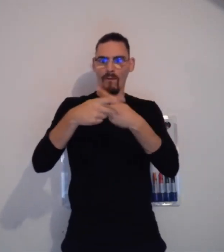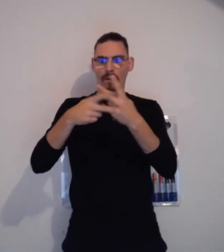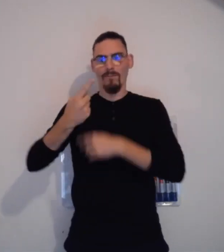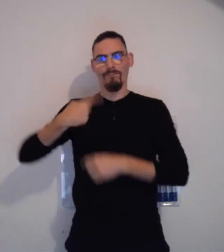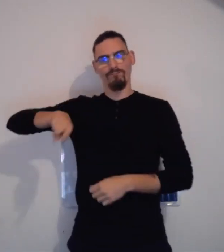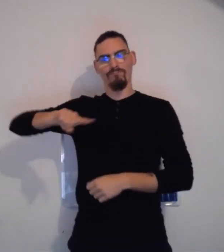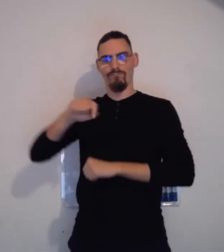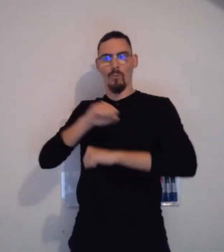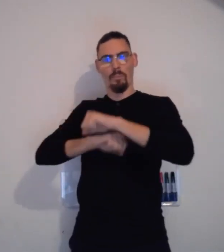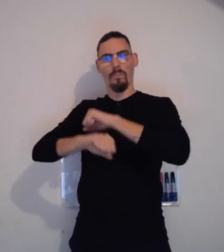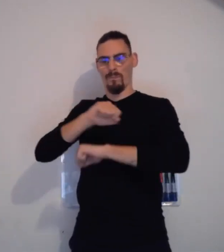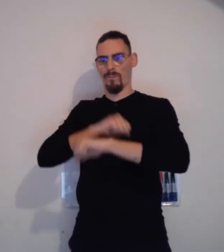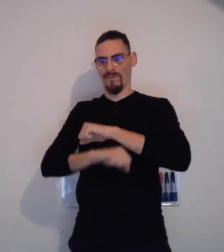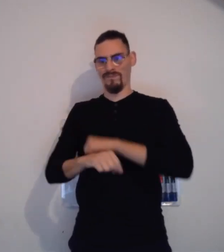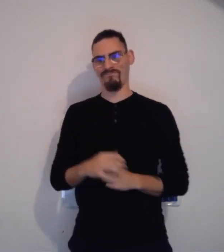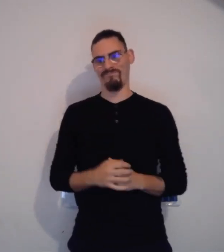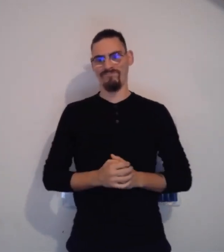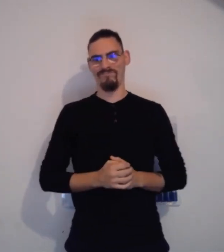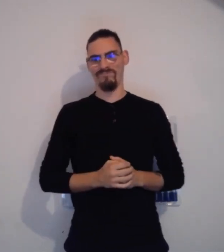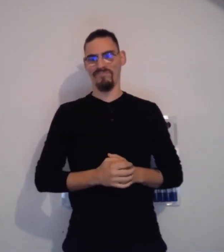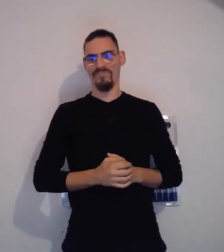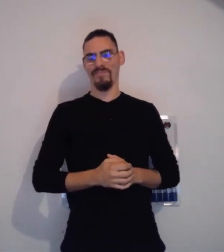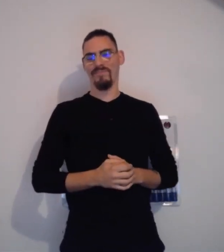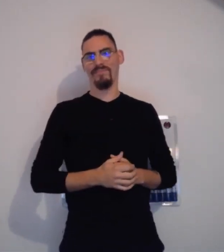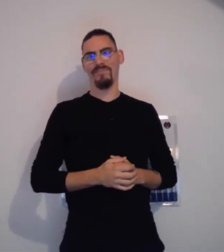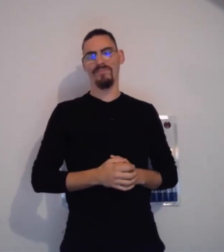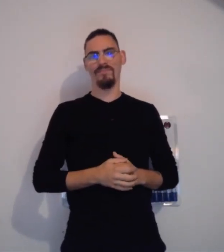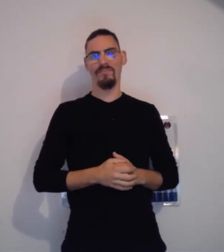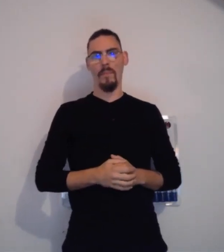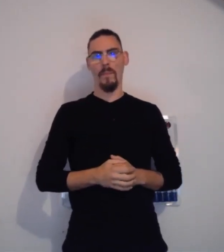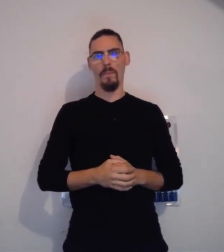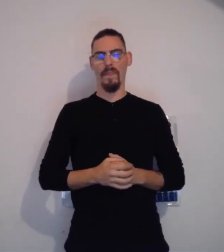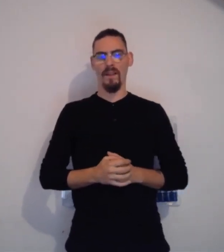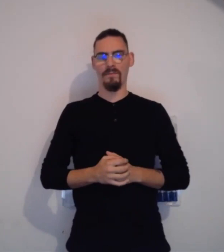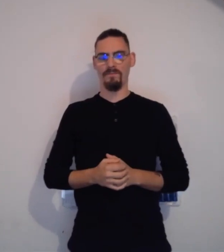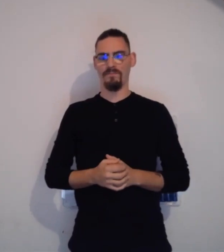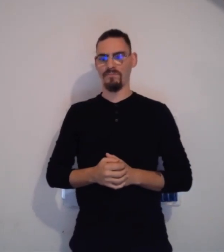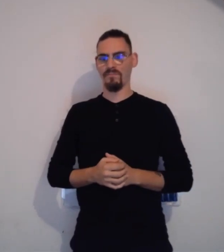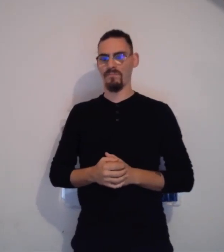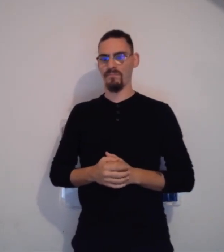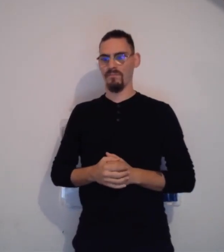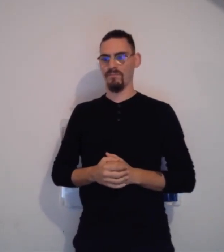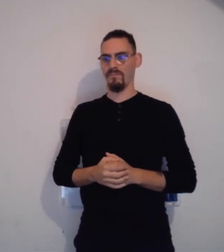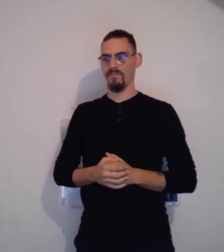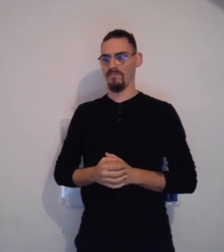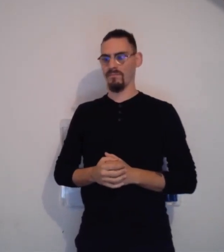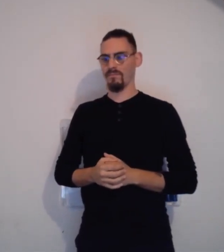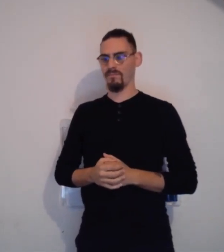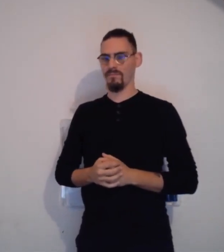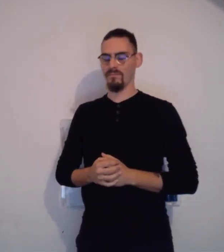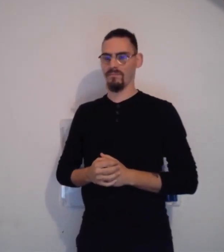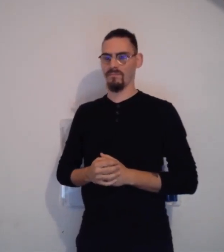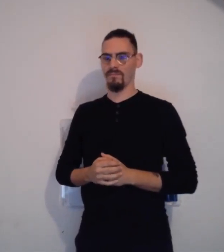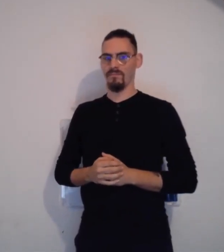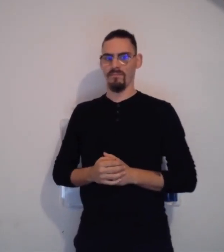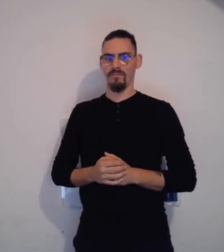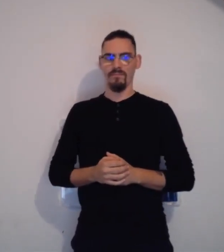possible par la suite qu'on vous envoie la vidéo qui sera enregistrée et le PowerPoint qui vous sera envoyé par mail si besoin.